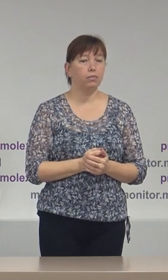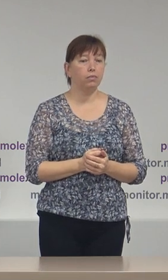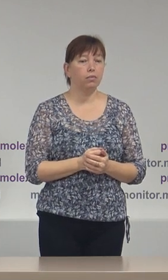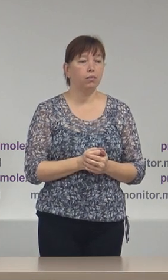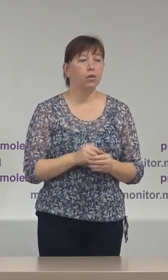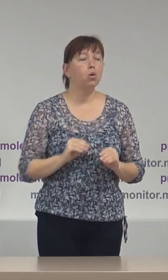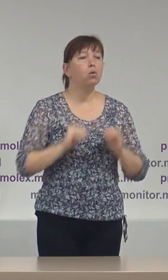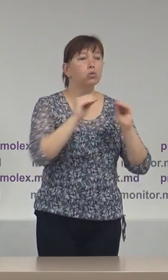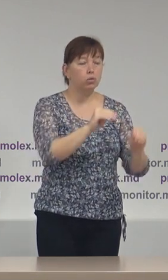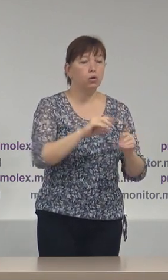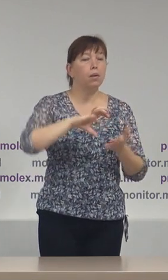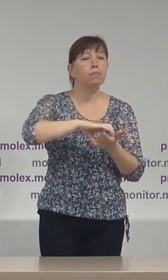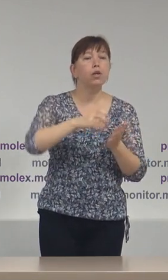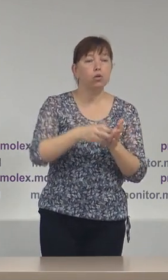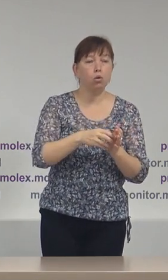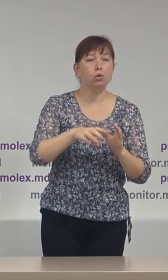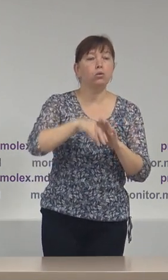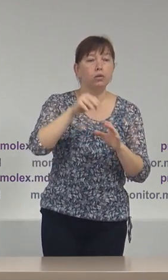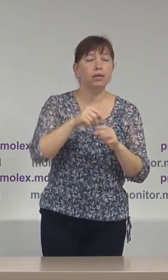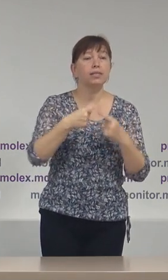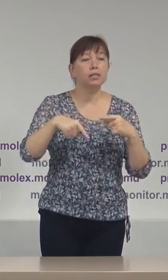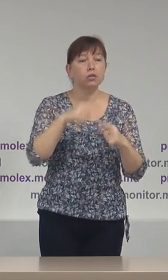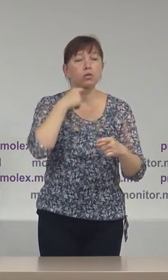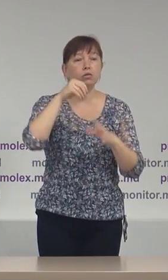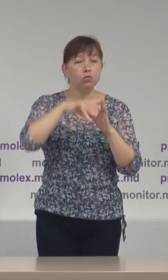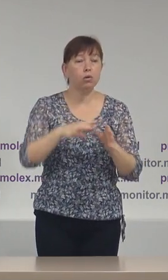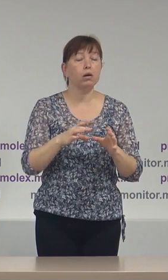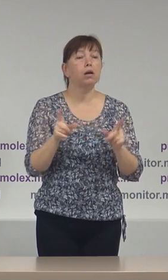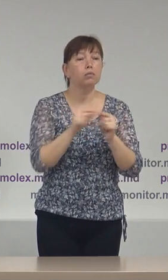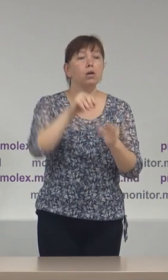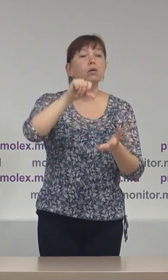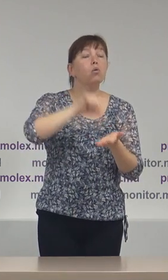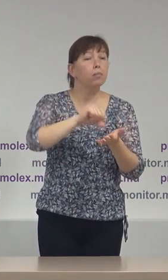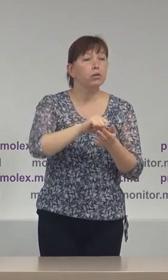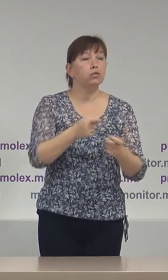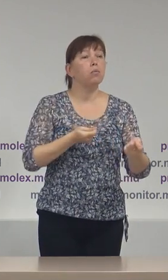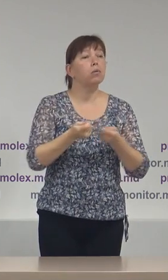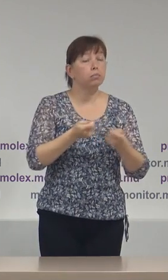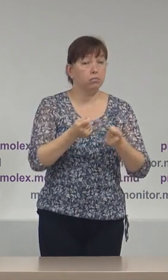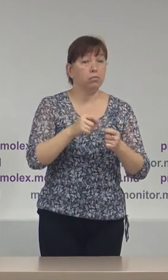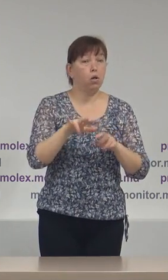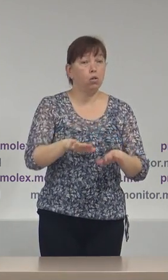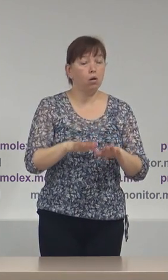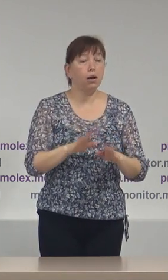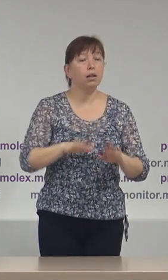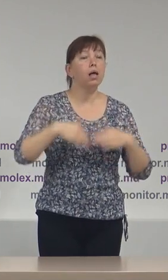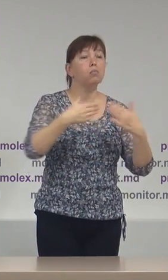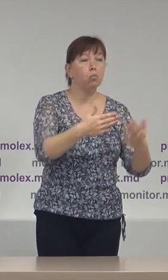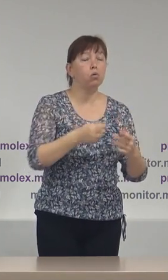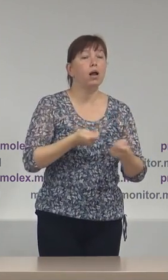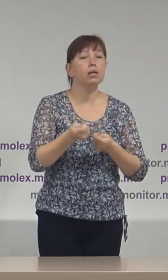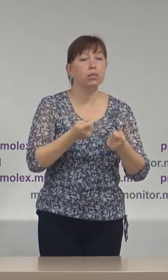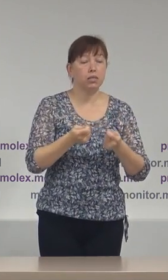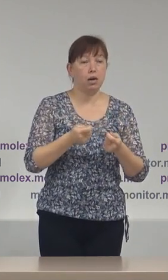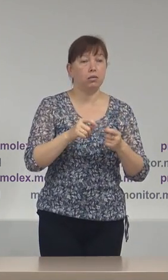constituirea birourilor electorale de secțiilor de votare se face cu participarea administrației publice locale adică la propunerea administrației